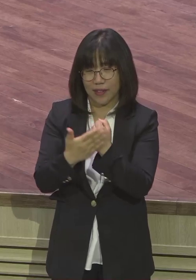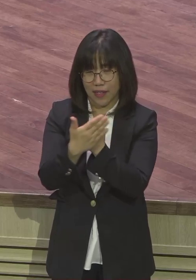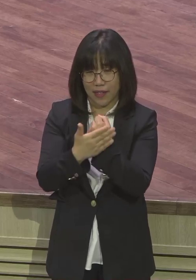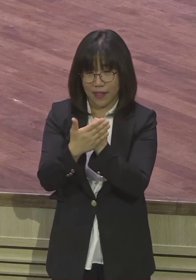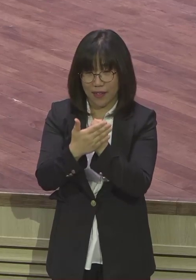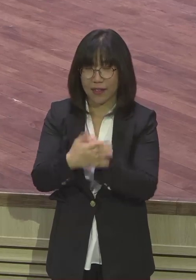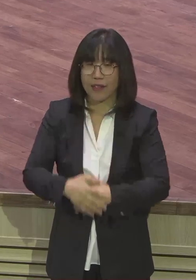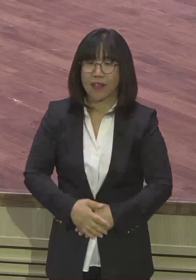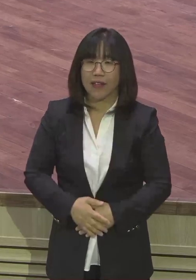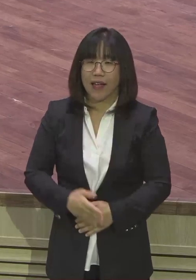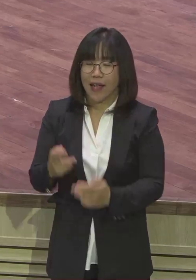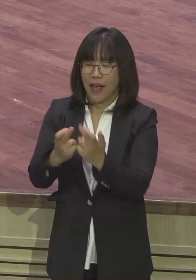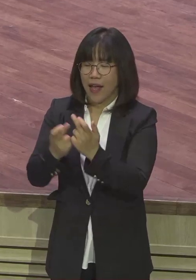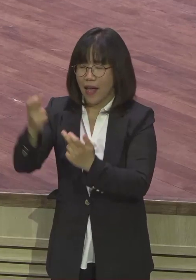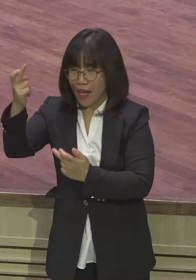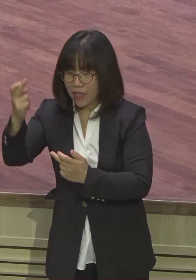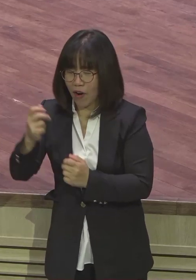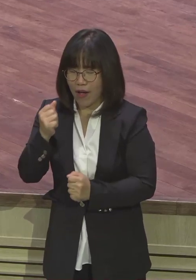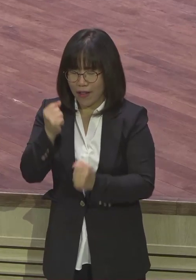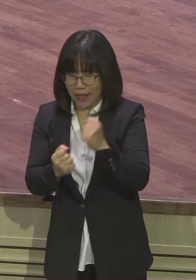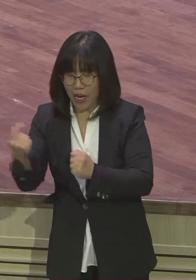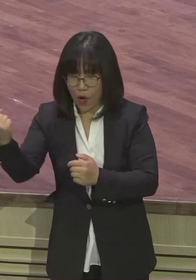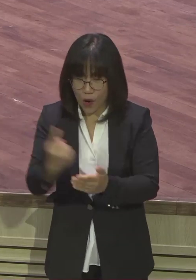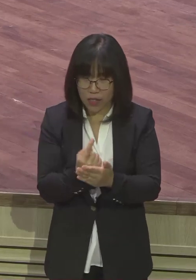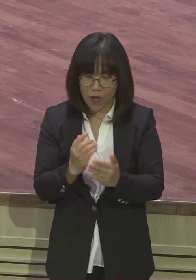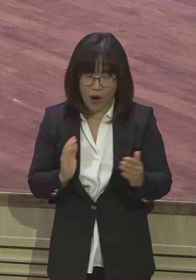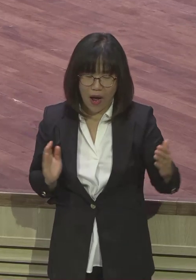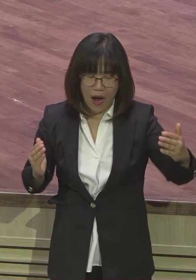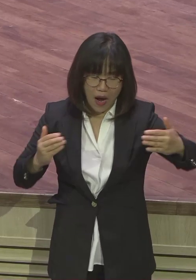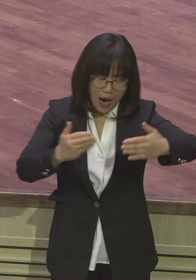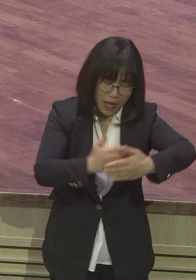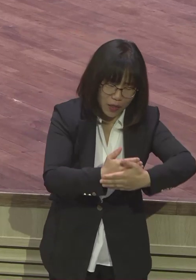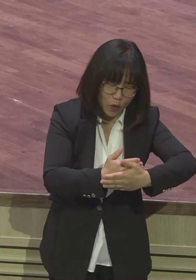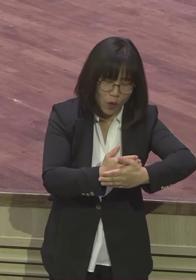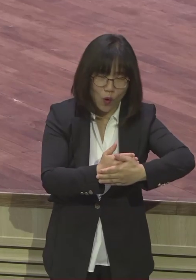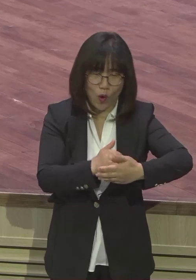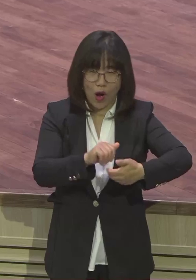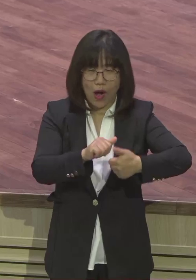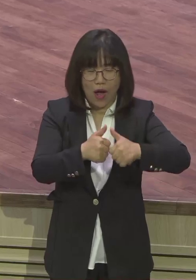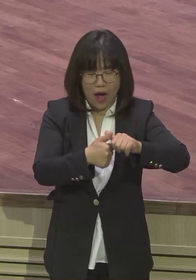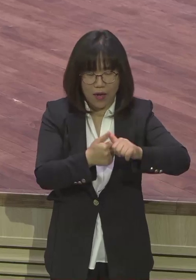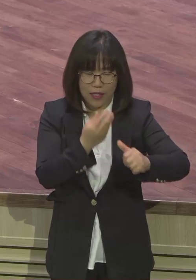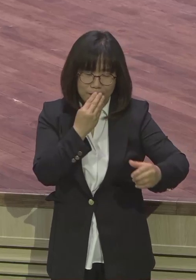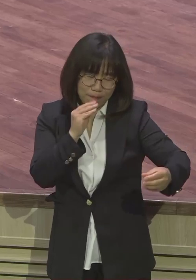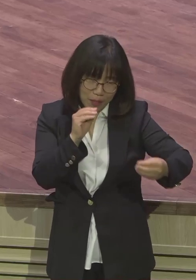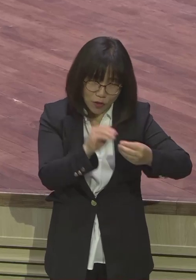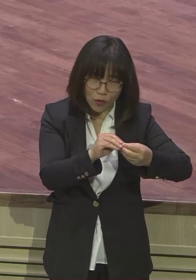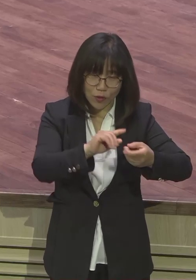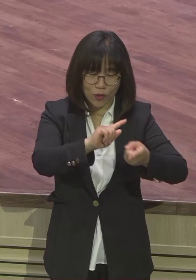달려와서 그를 맞이하여 안고 목을 어글맞추고 그와 입맞추고 서로 우니라.